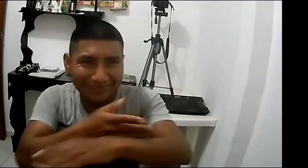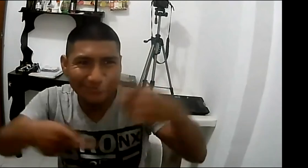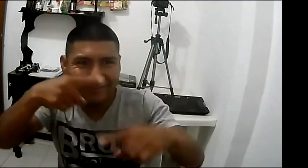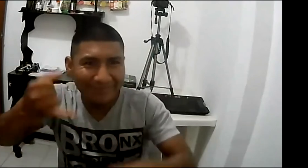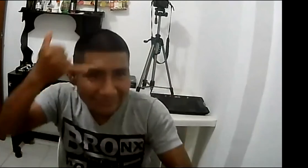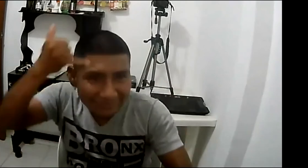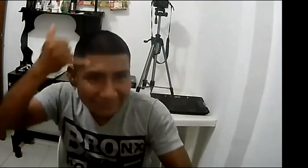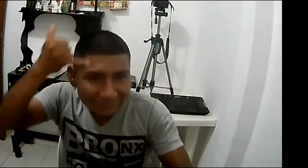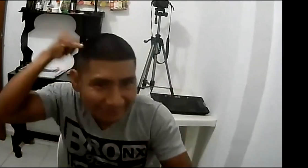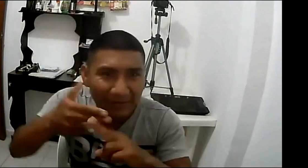bueno